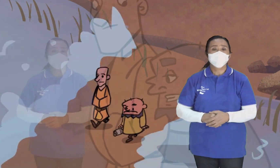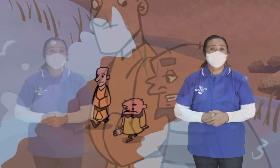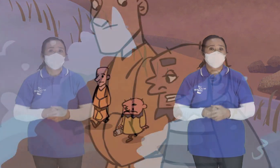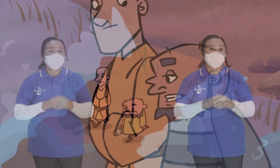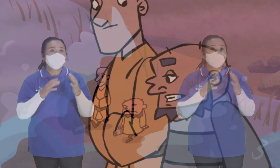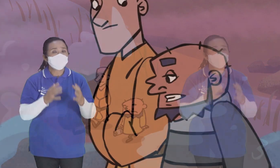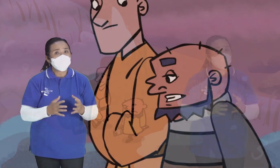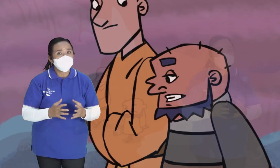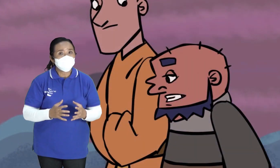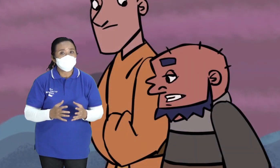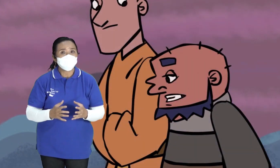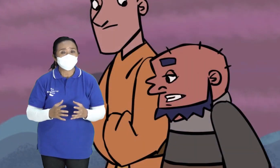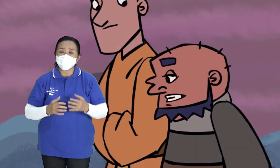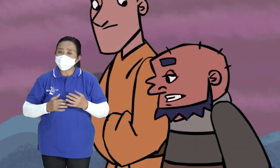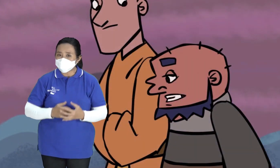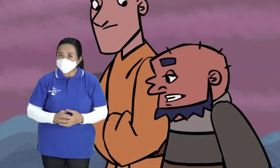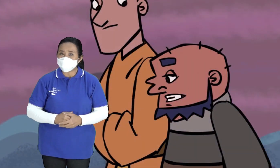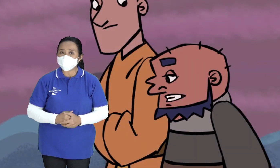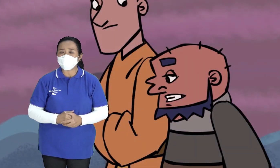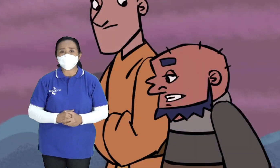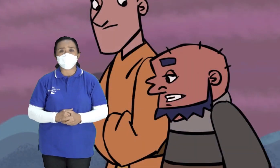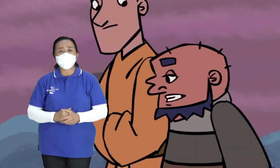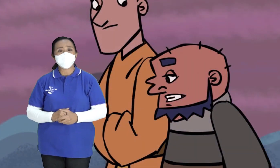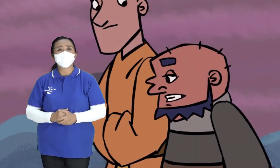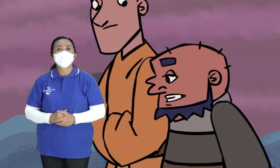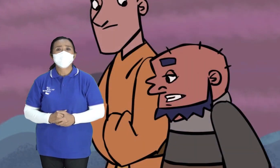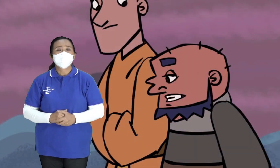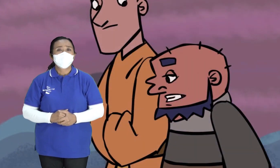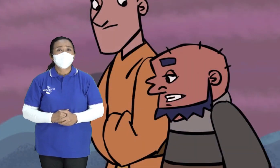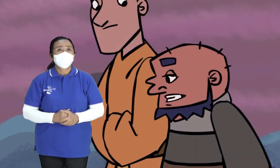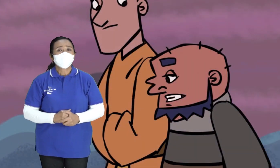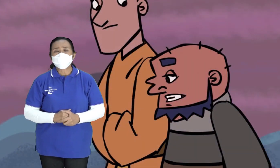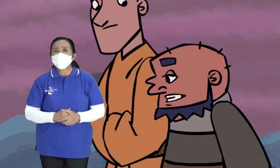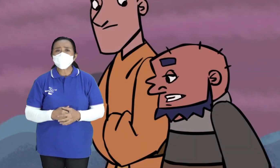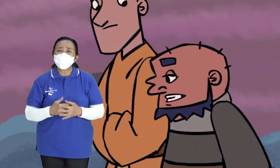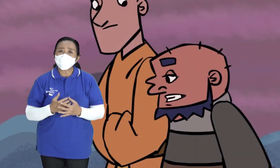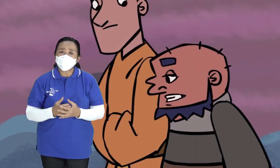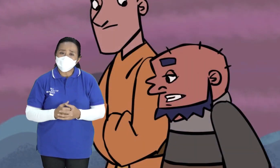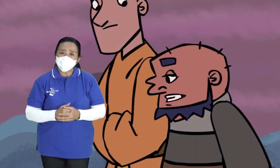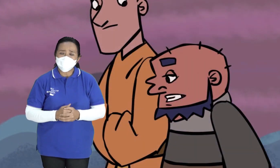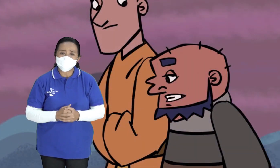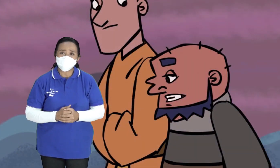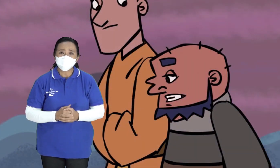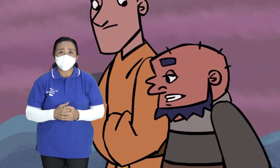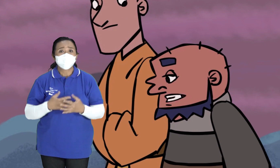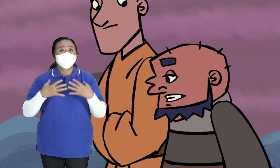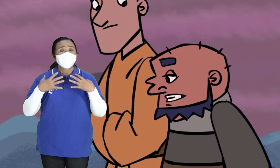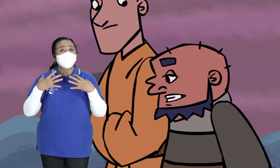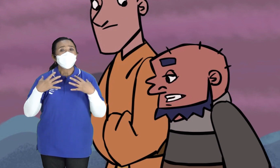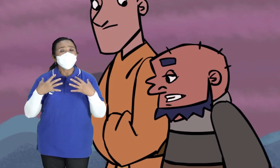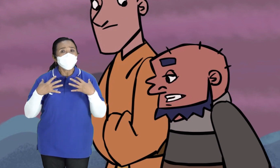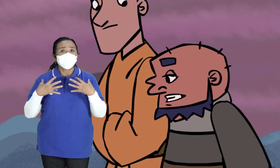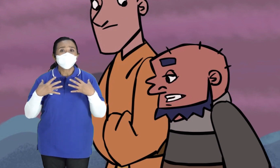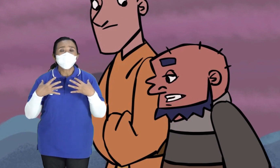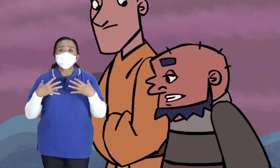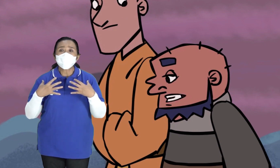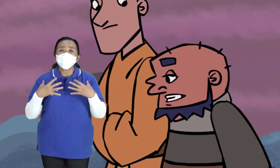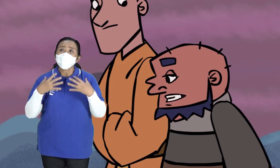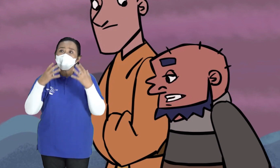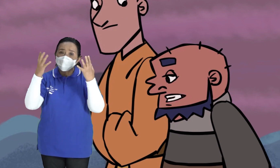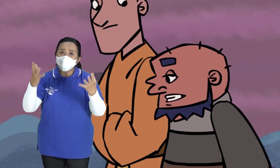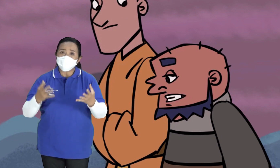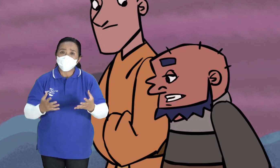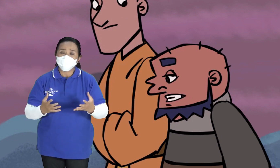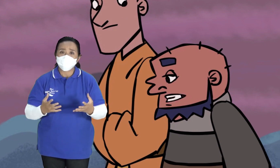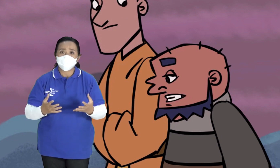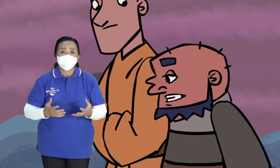Elisa Kita udah sampai disini ya Sekarang saya mau nanya ya Saya sebentar